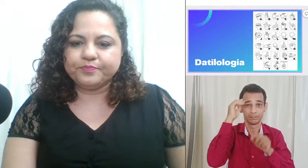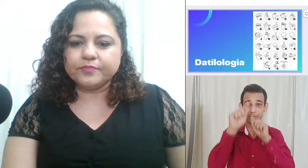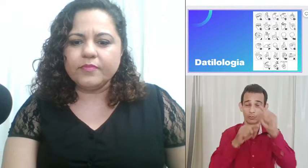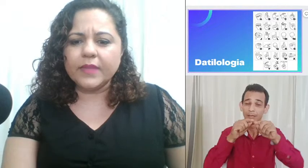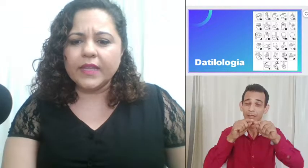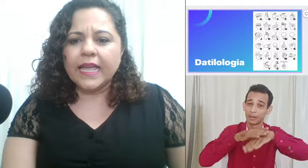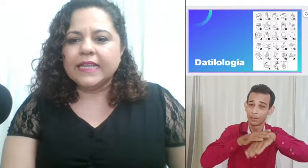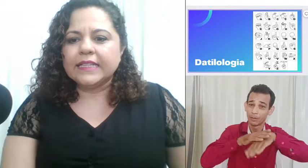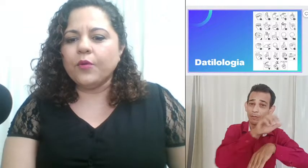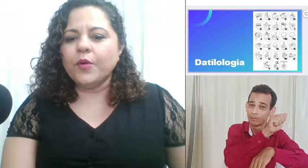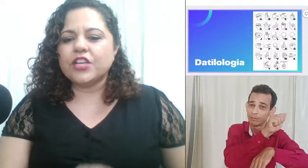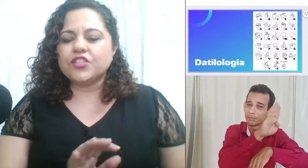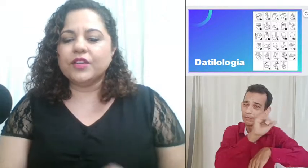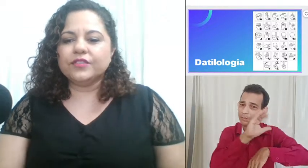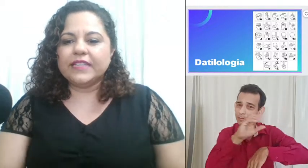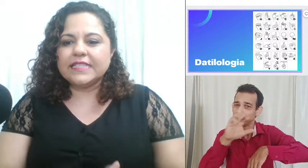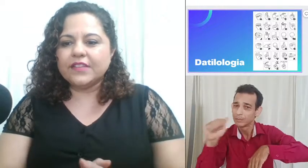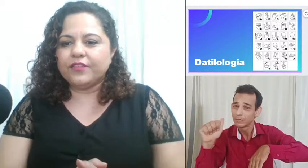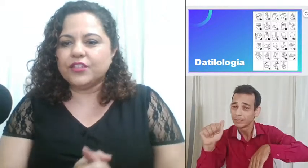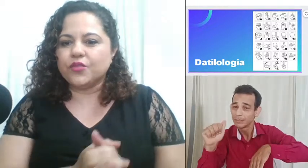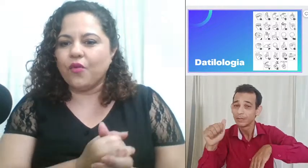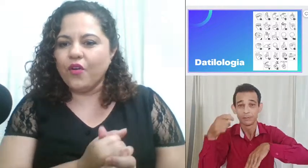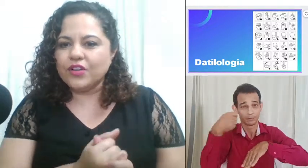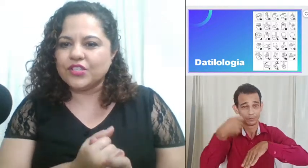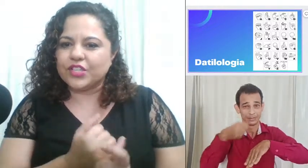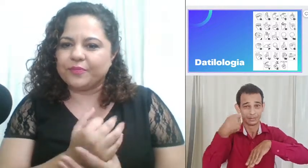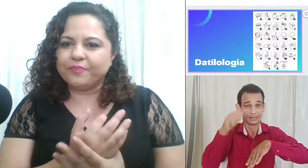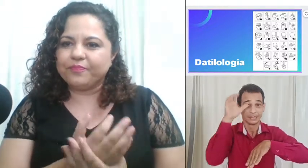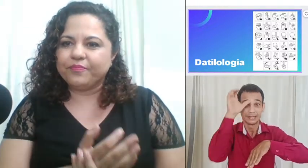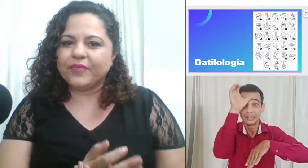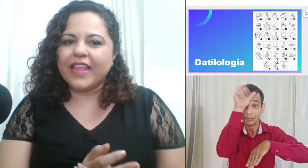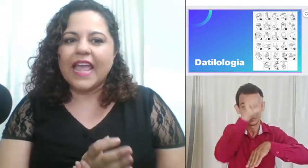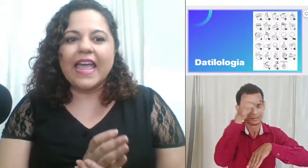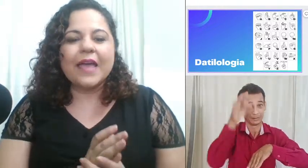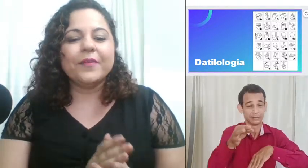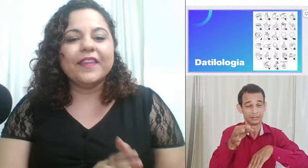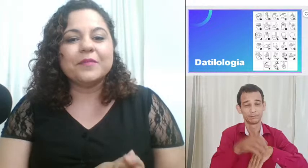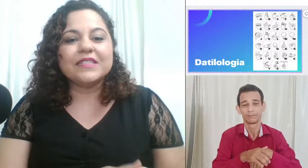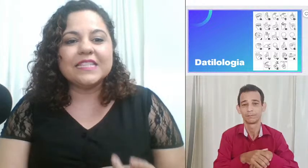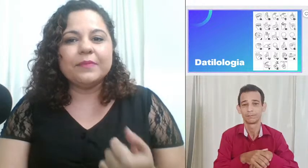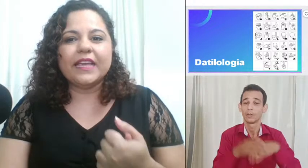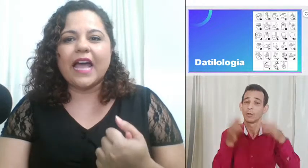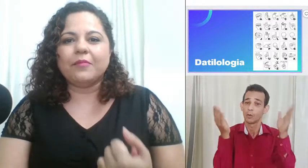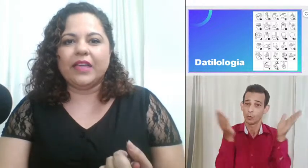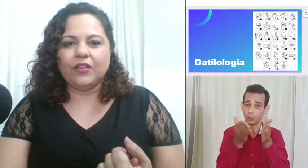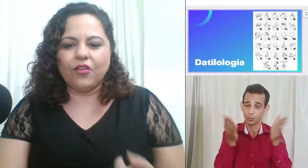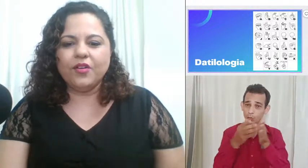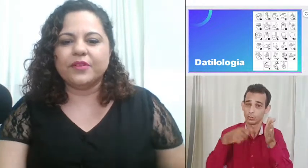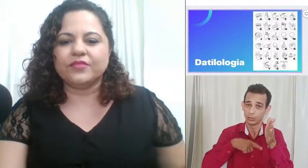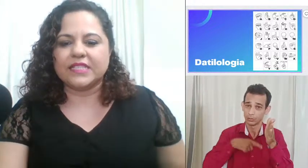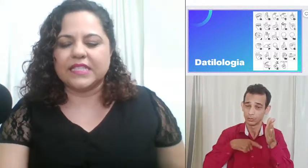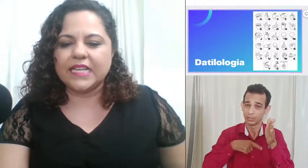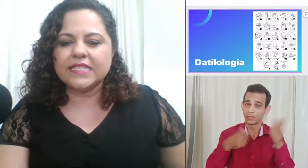Então, o objetivo desse vídeo hoje é podermos explicar melhor para vocês